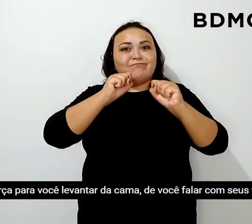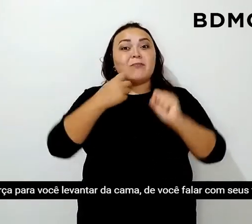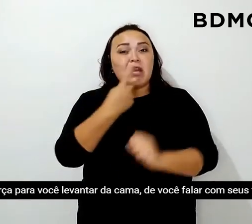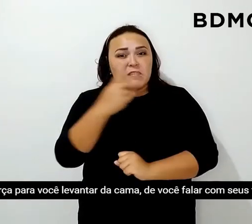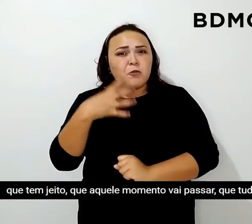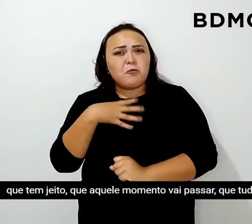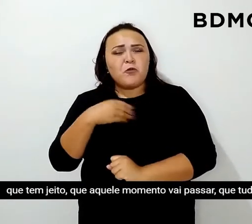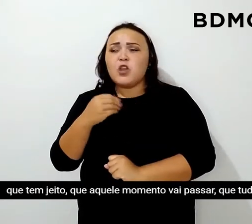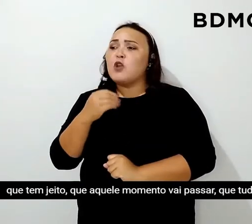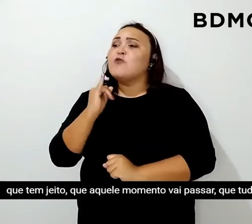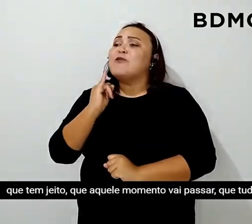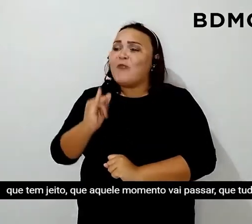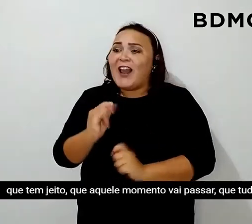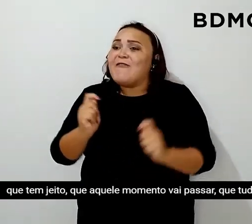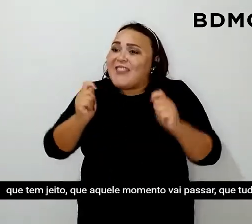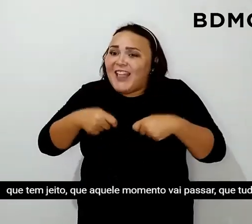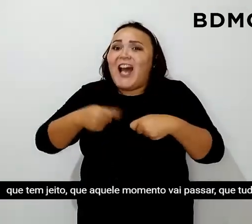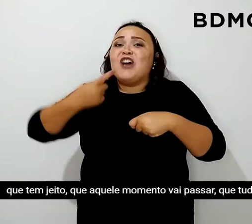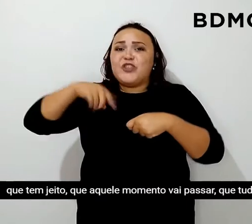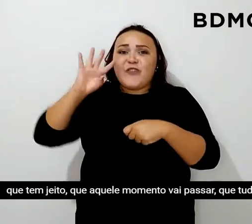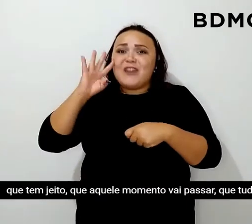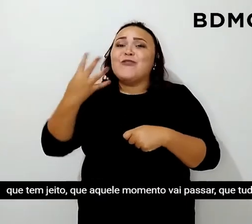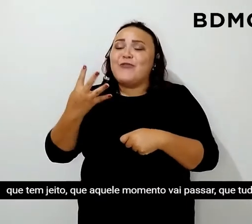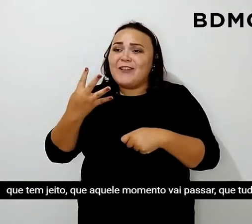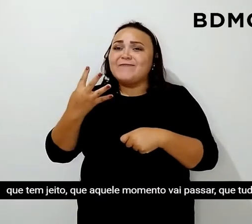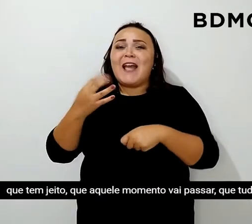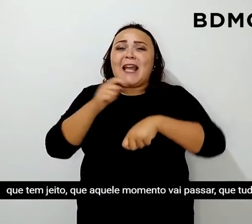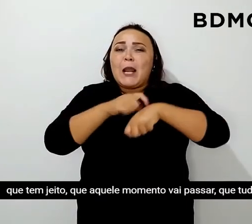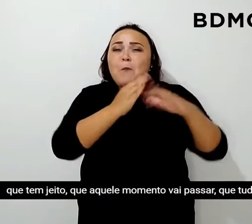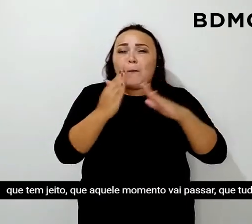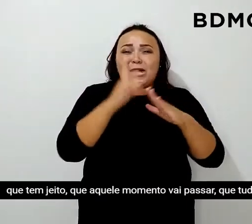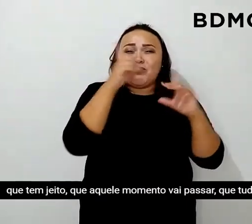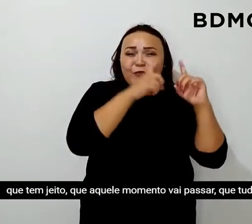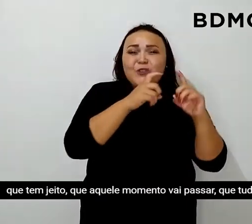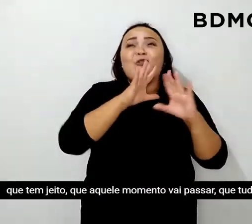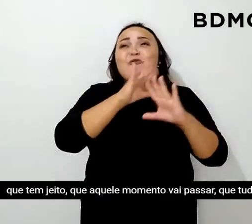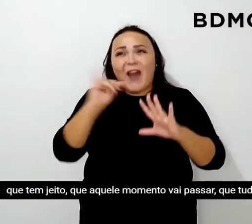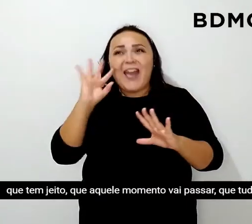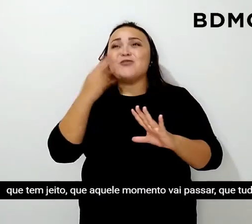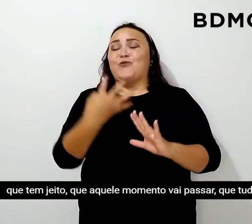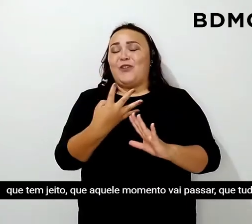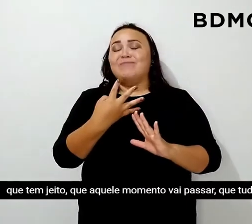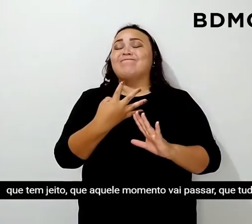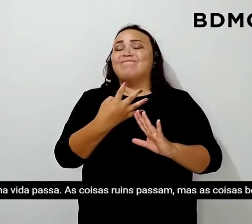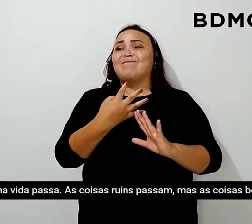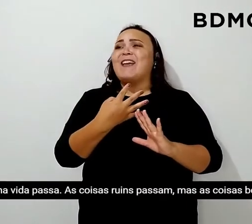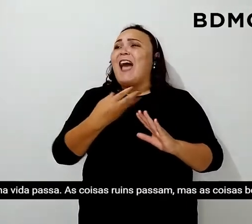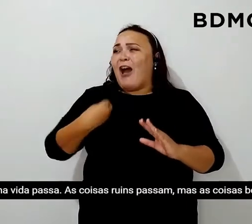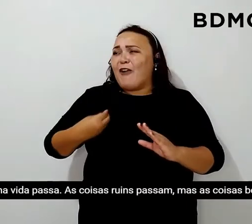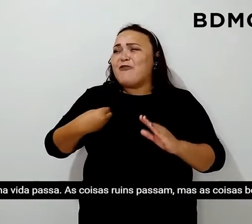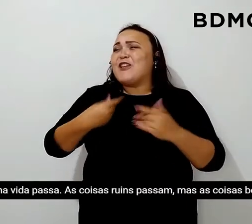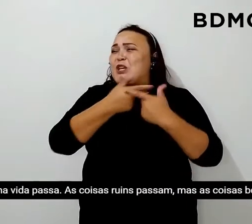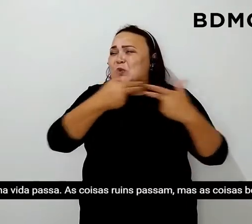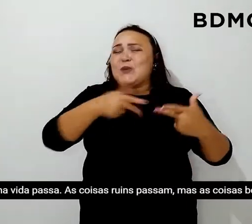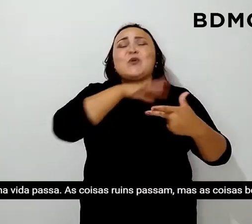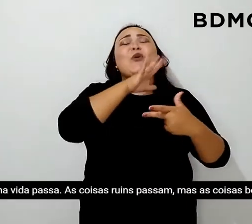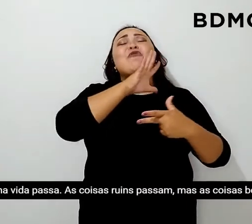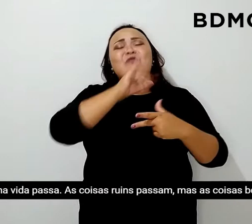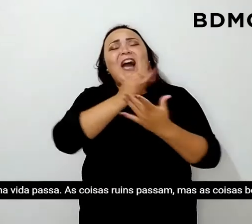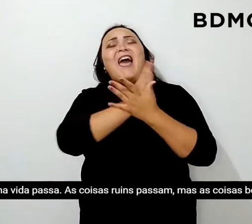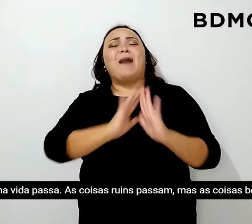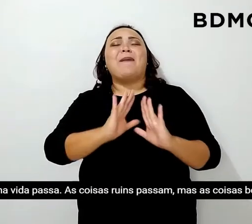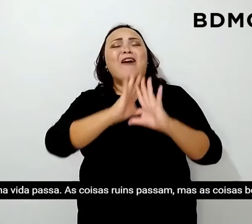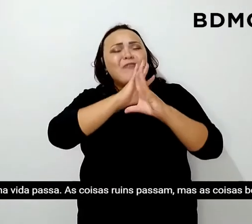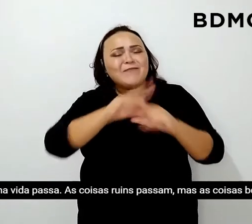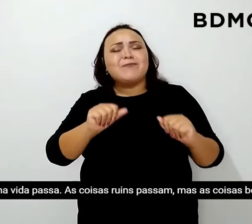com seus filhos que tem jeito, que aquele momento vai passar, que tudo na vida passa, as coisas